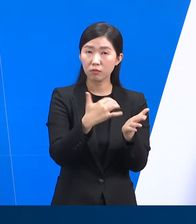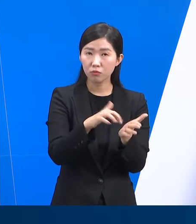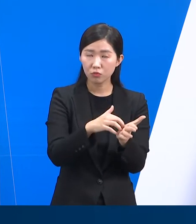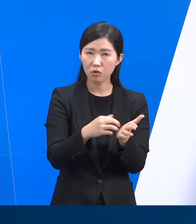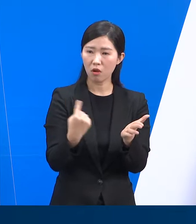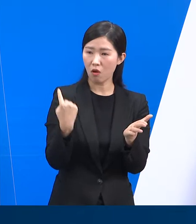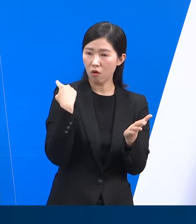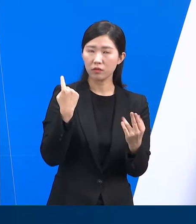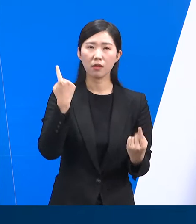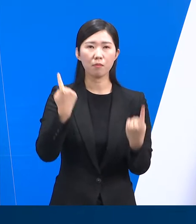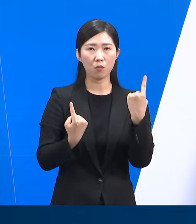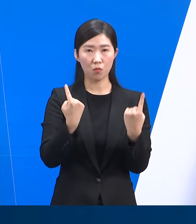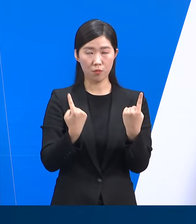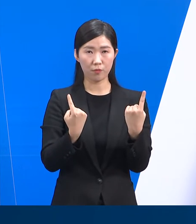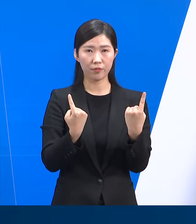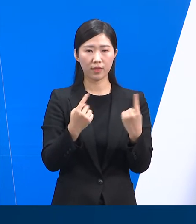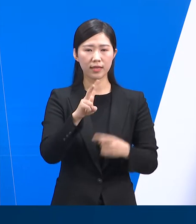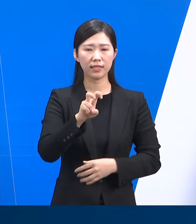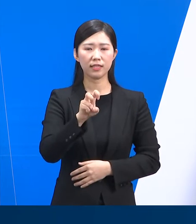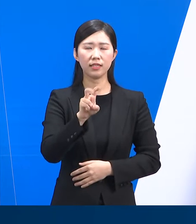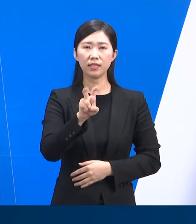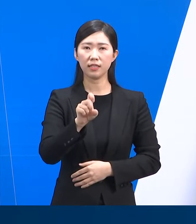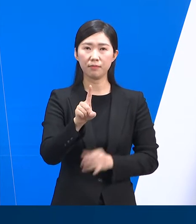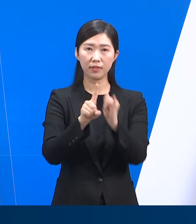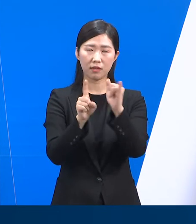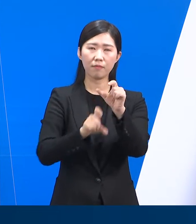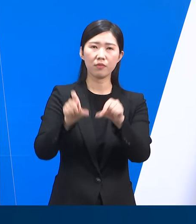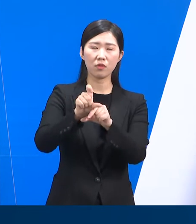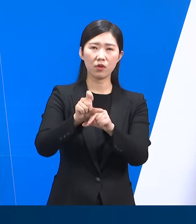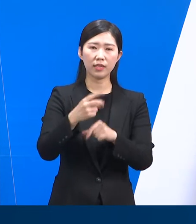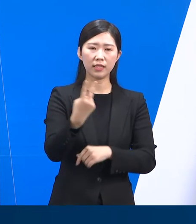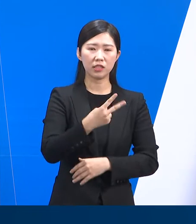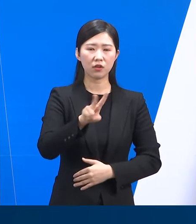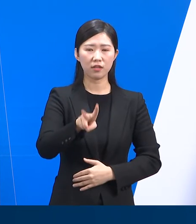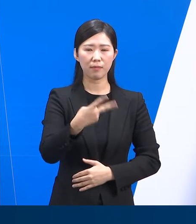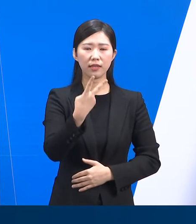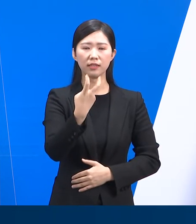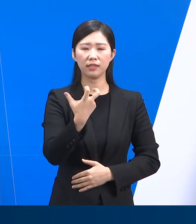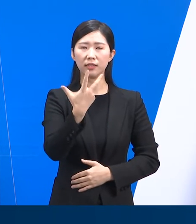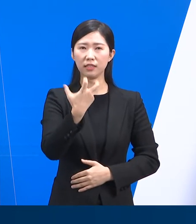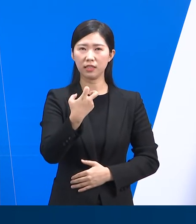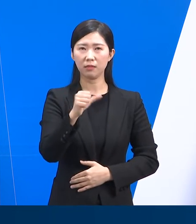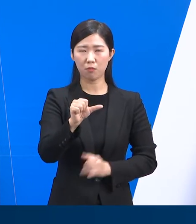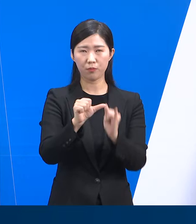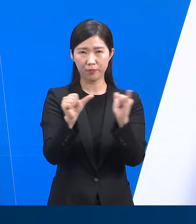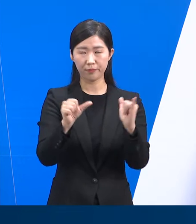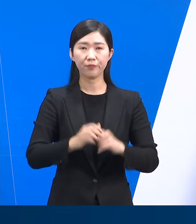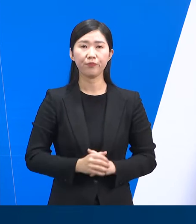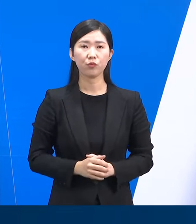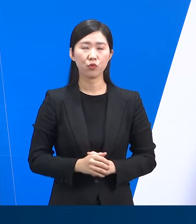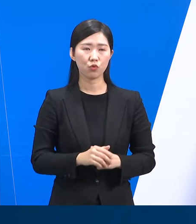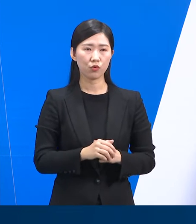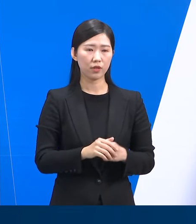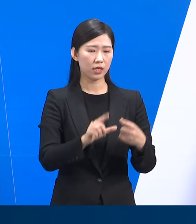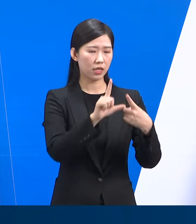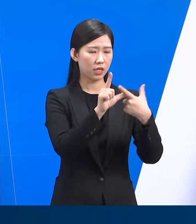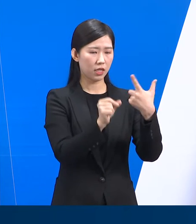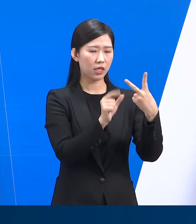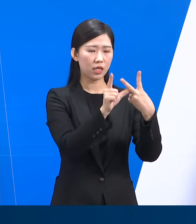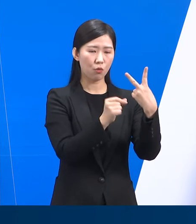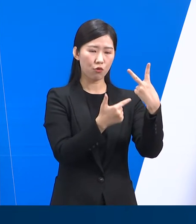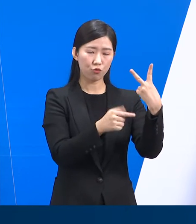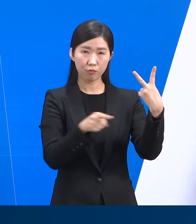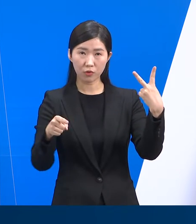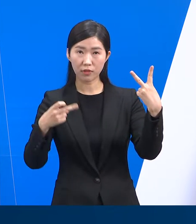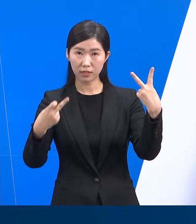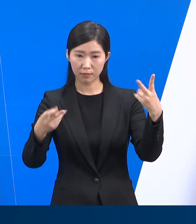전일 오전 0시 대비 21명 증가한 2275명입니다. 2월 6일부터 2월 12일까지